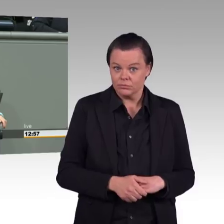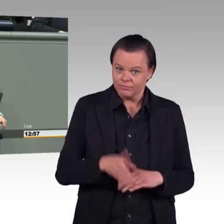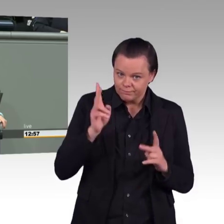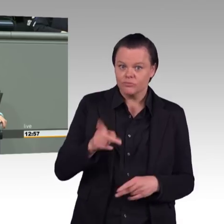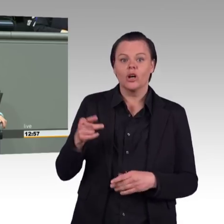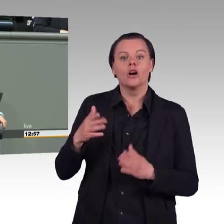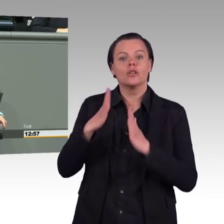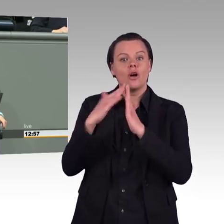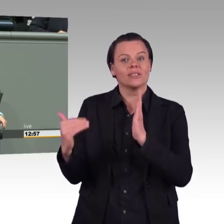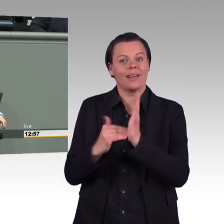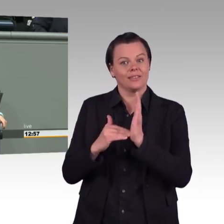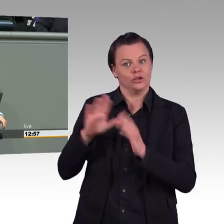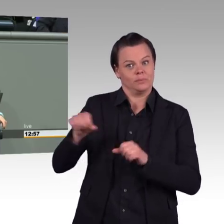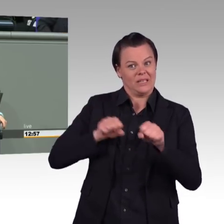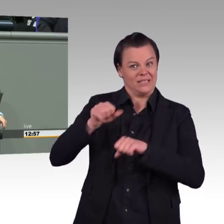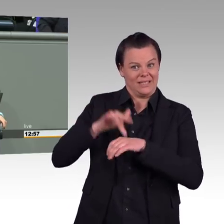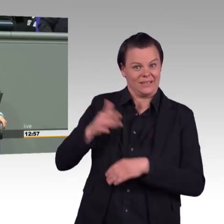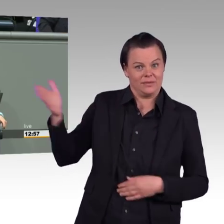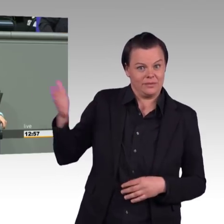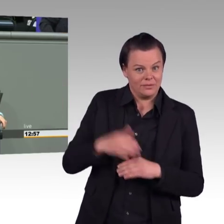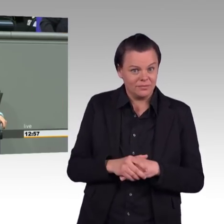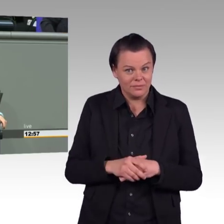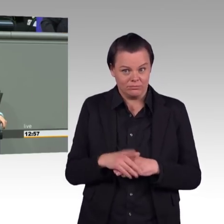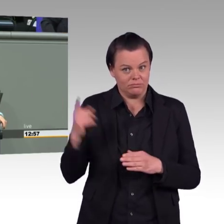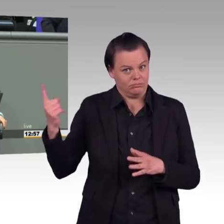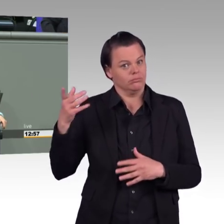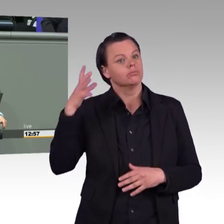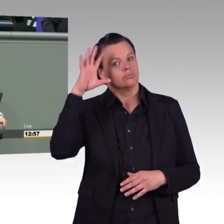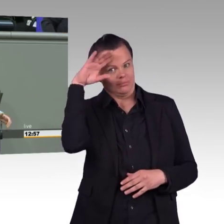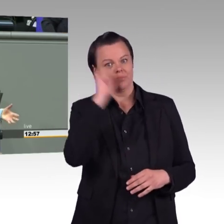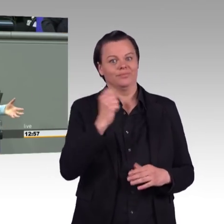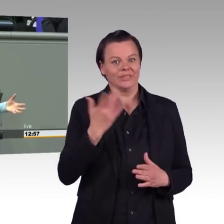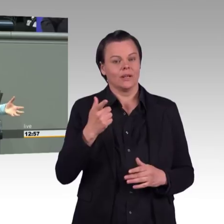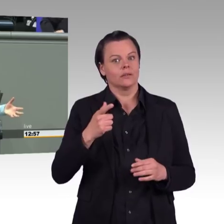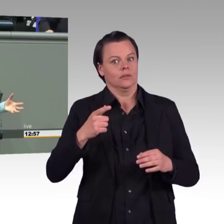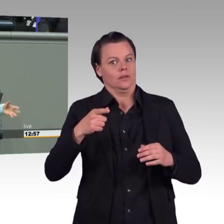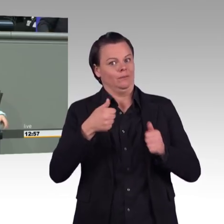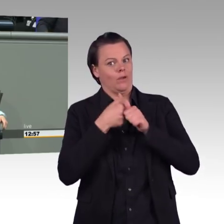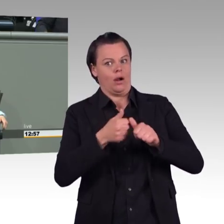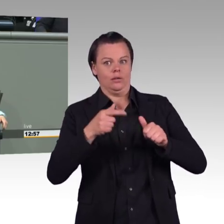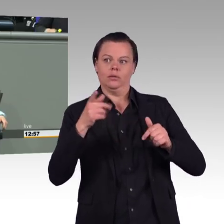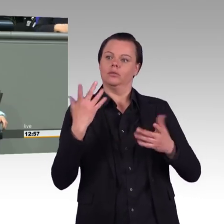Nichtstuns schlimmer sind als jetzt zu handeln, selbst wenn es Geld kostet.